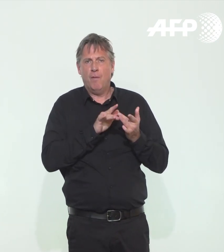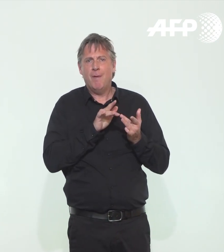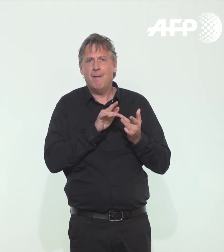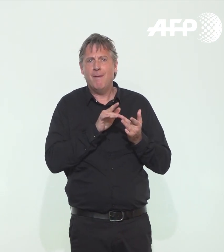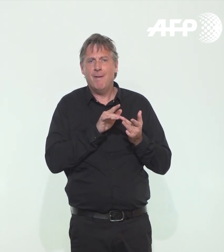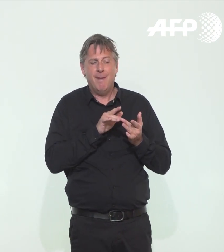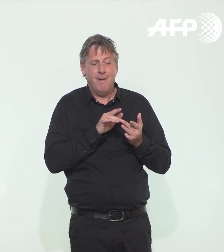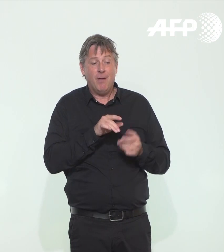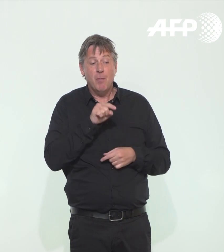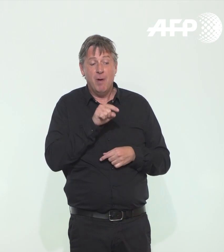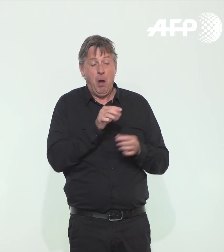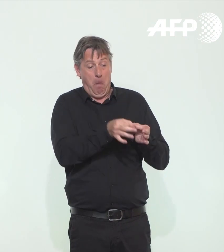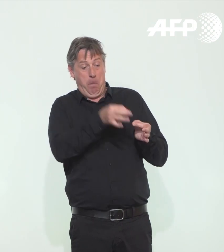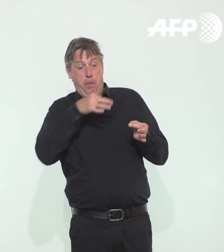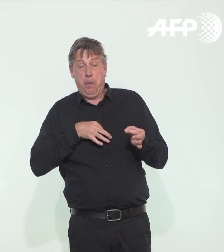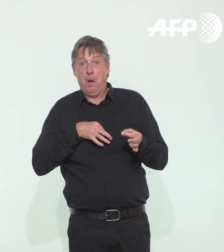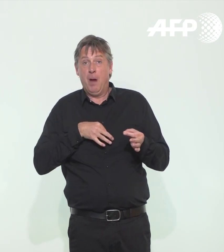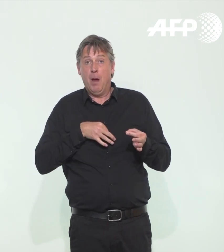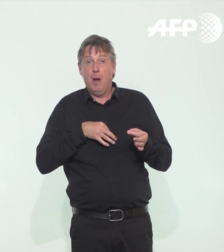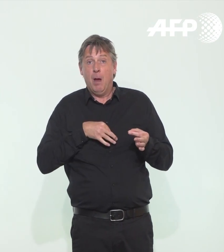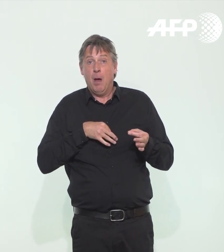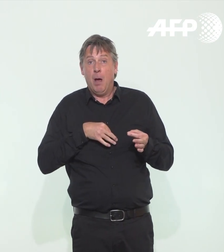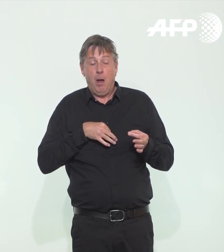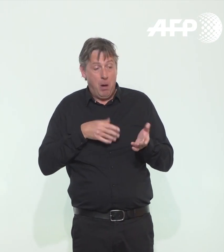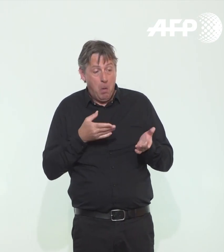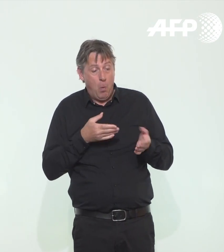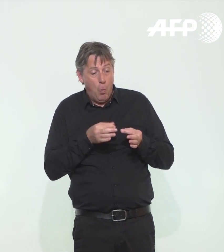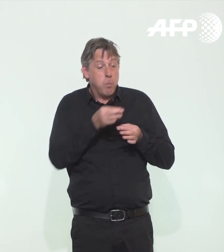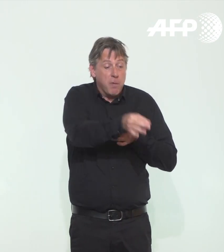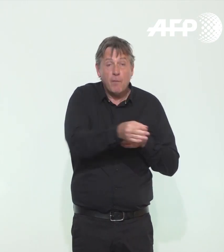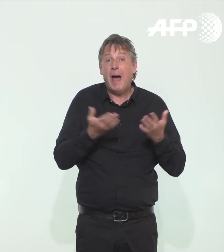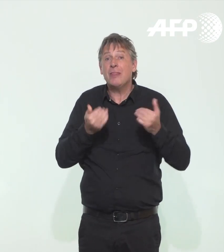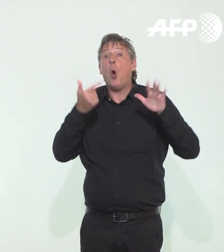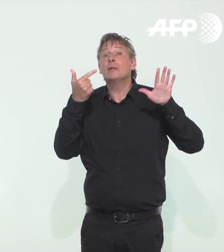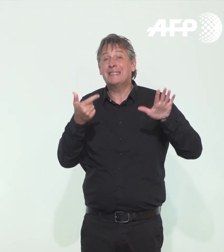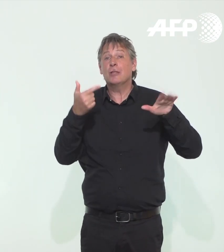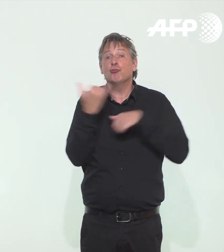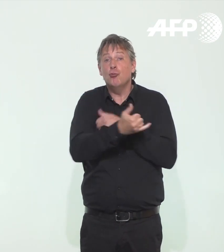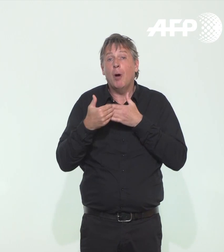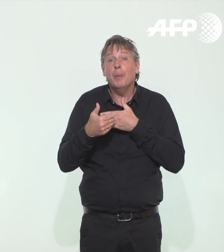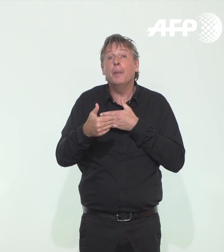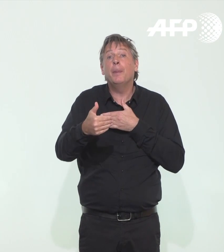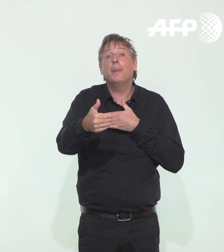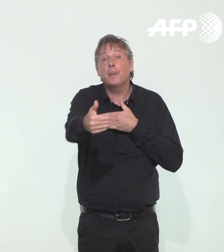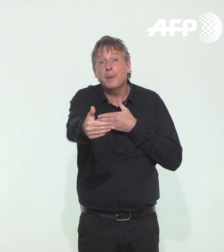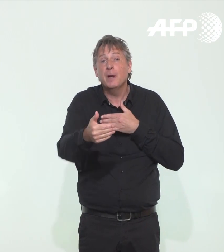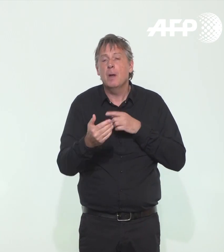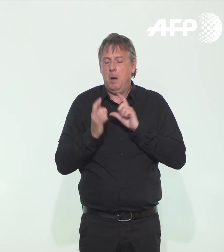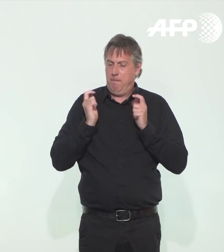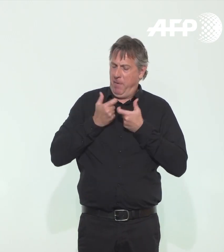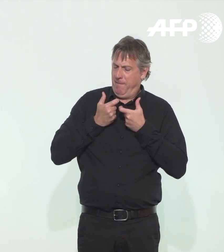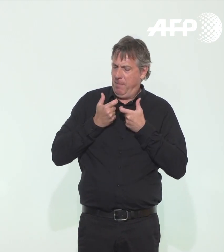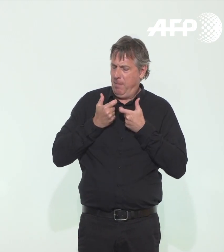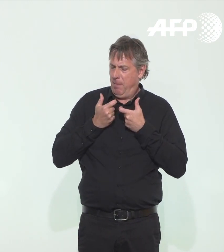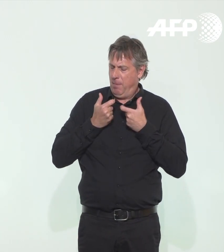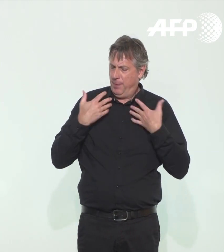un décalage dans cette prise en charge et qui est normal puisqu'on attend la durée moyenne d'incubation pour être sûr que les personnes auront le test au bon